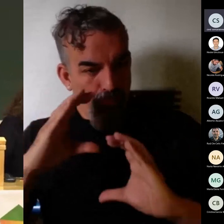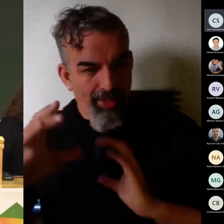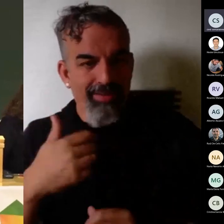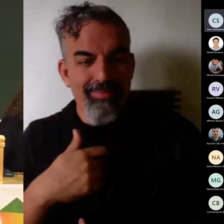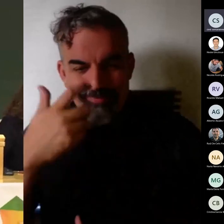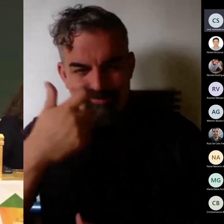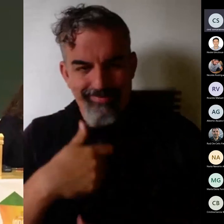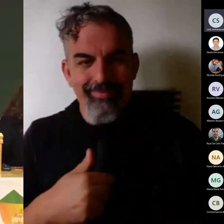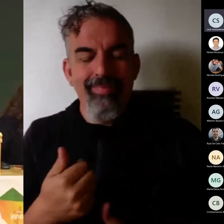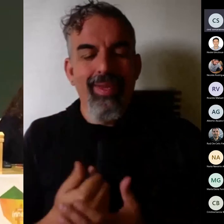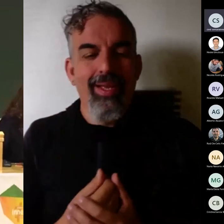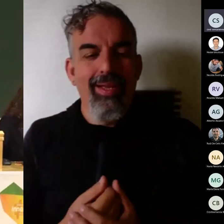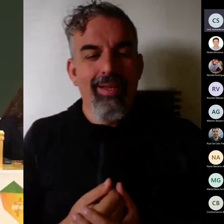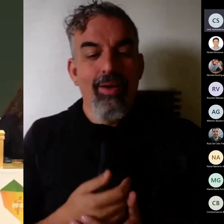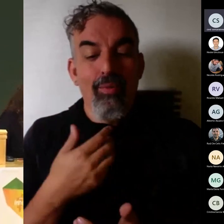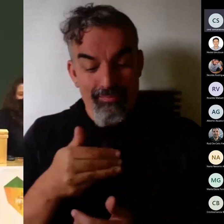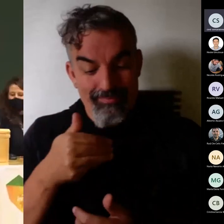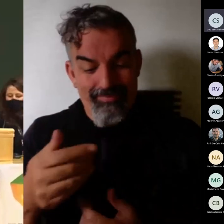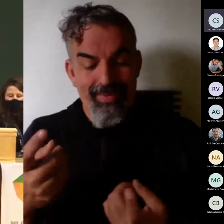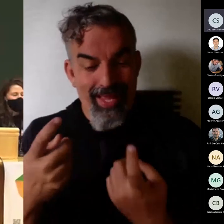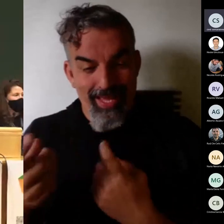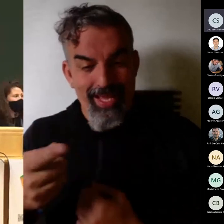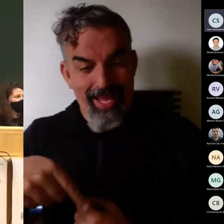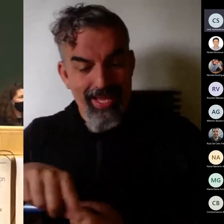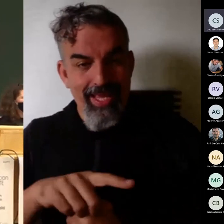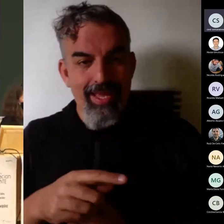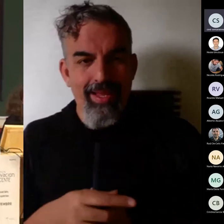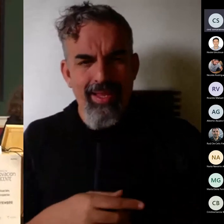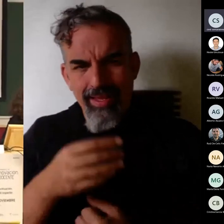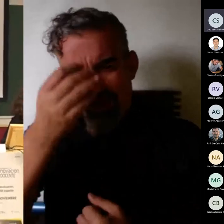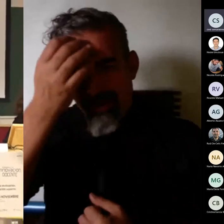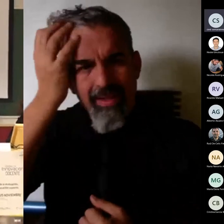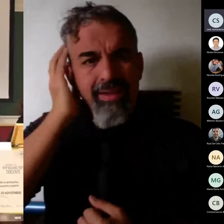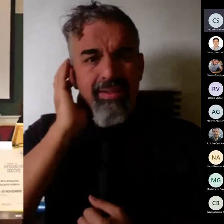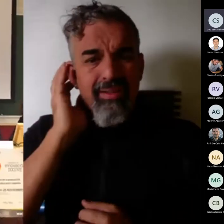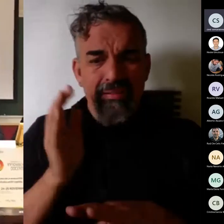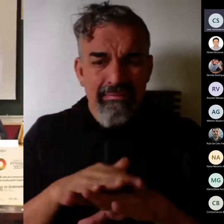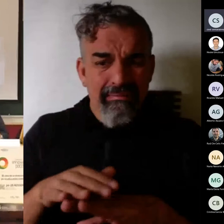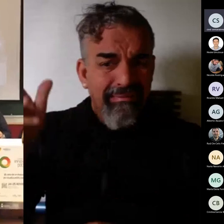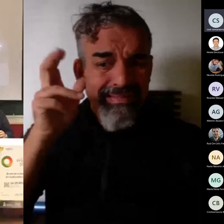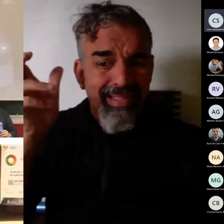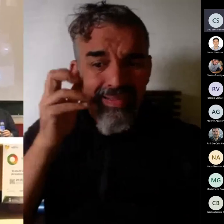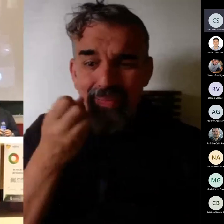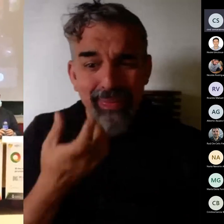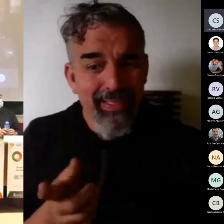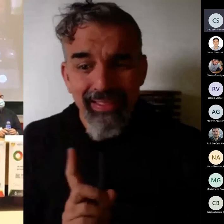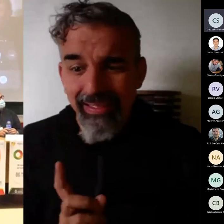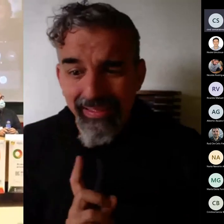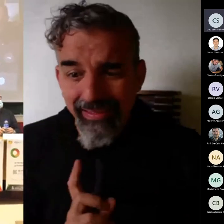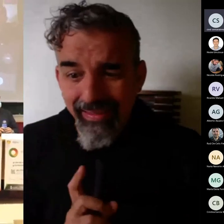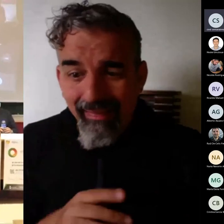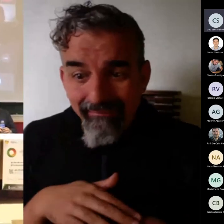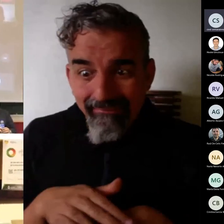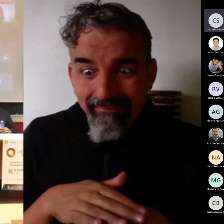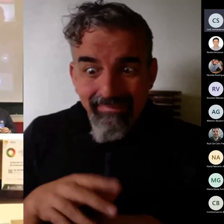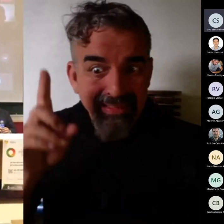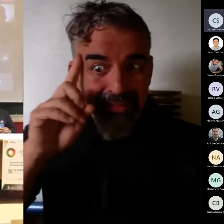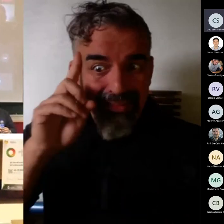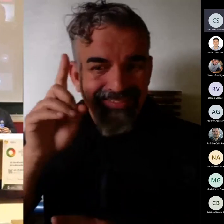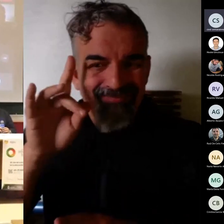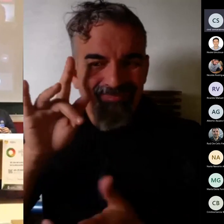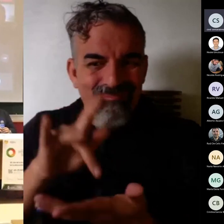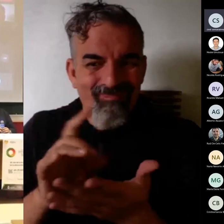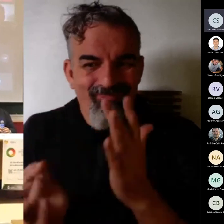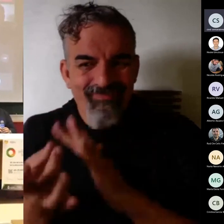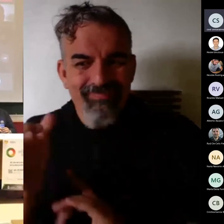toca dar clase a los ingenieros Pero perdón es que no te estamos oyendo bien No sé si es por la manera No sé Por